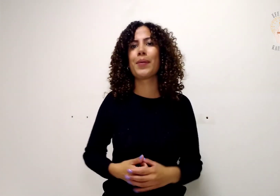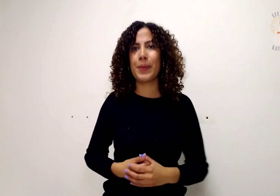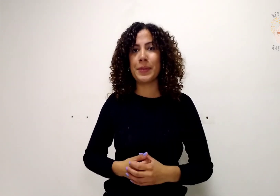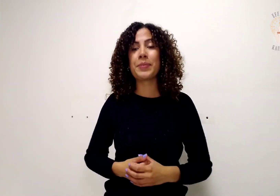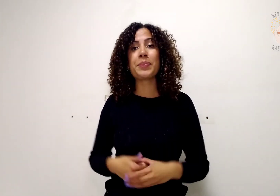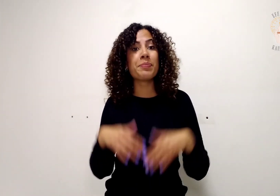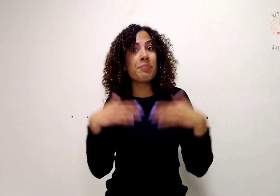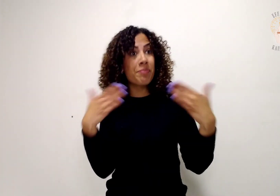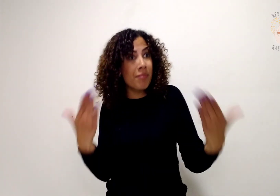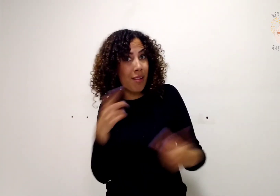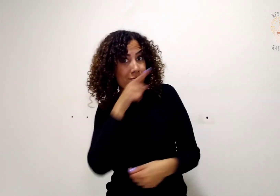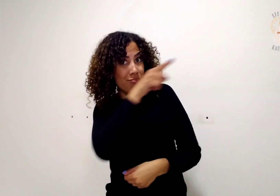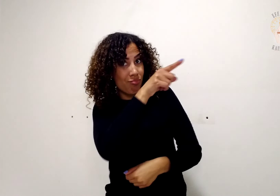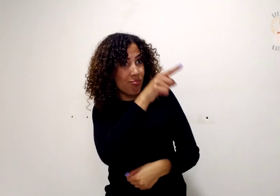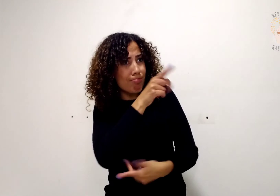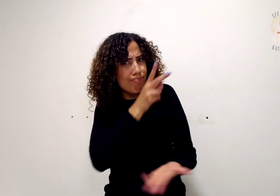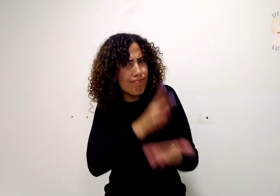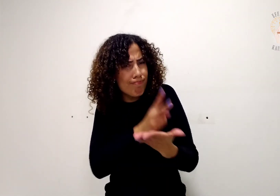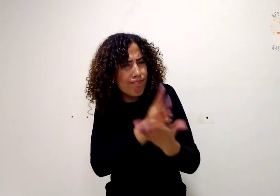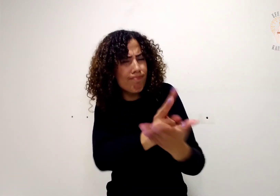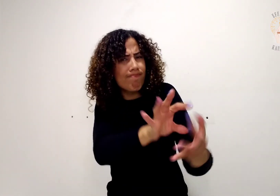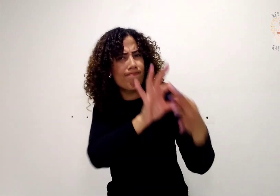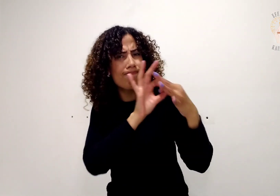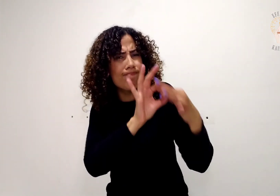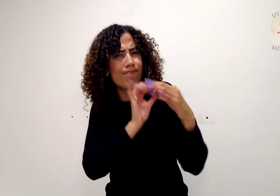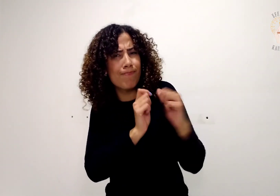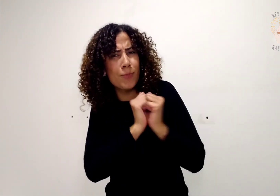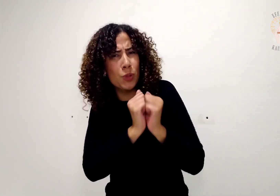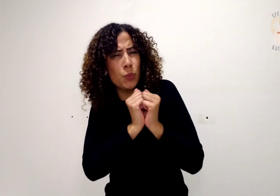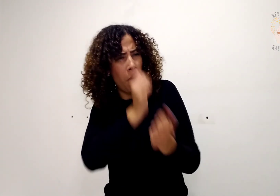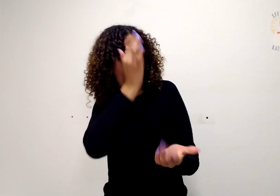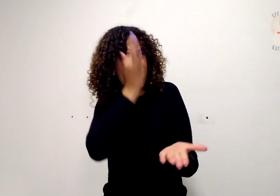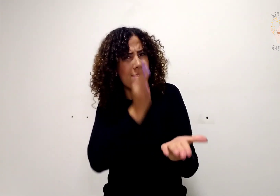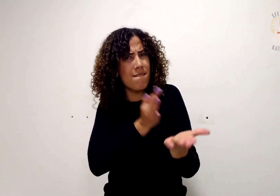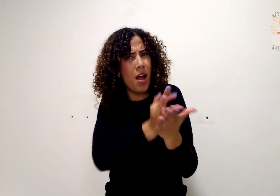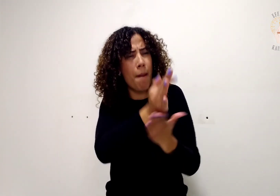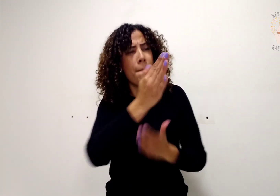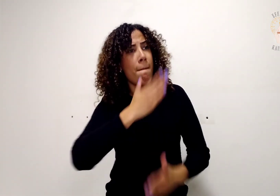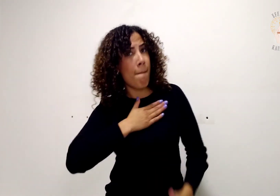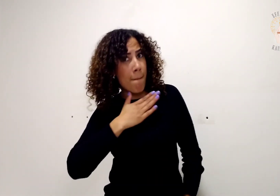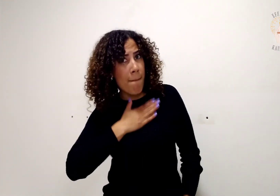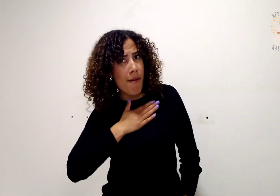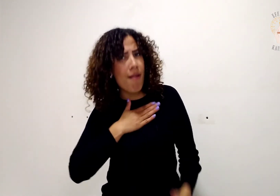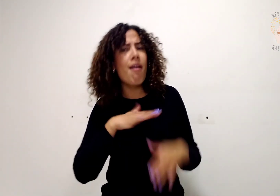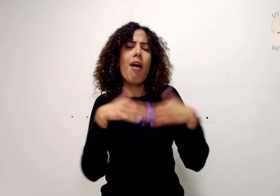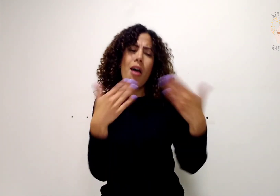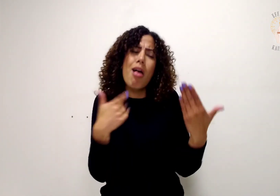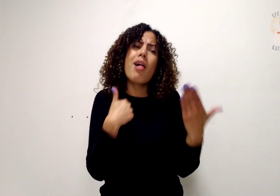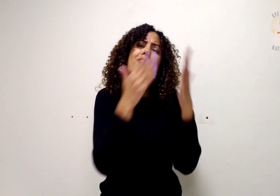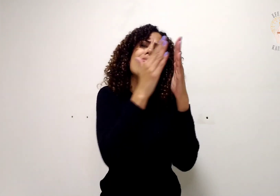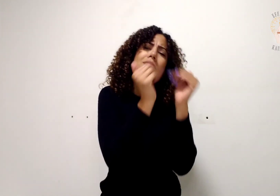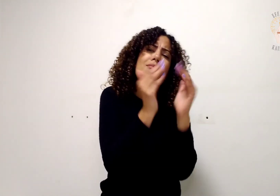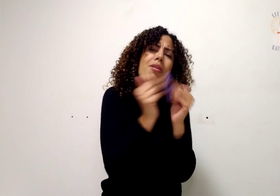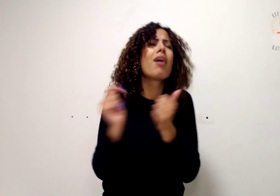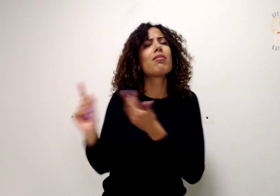Assim, se estás em comunhão de fé comigo, recebe-o como se